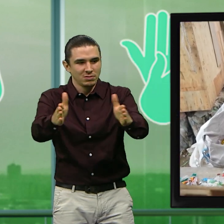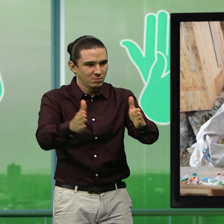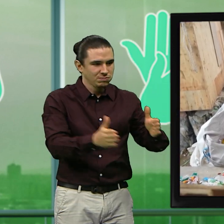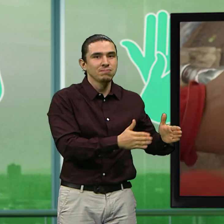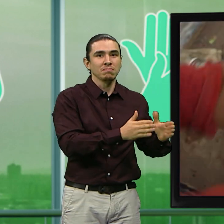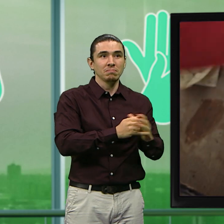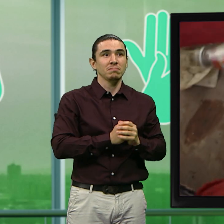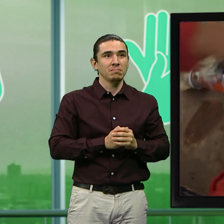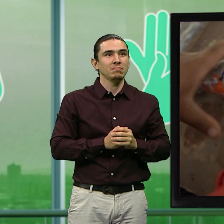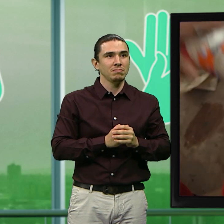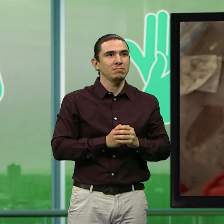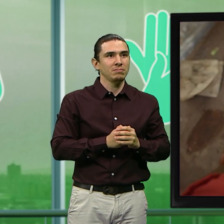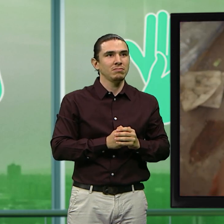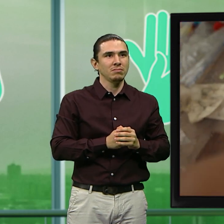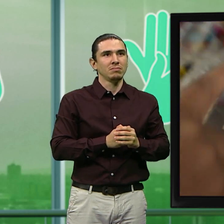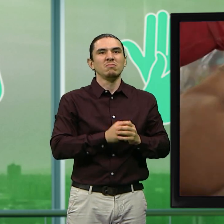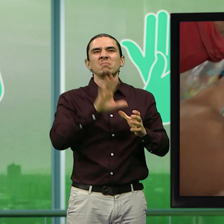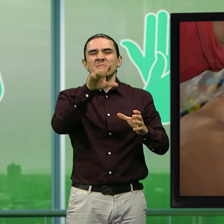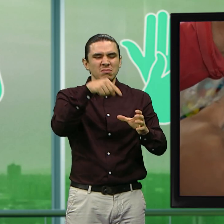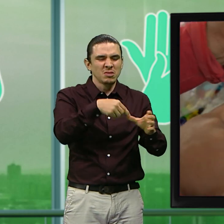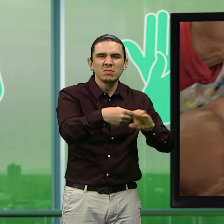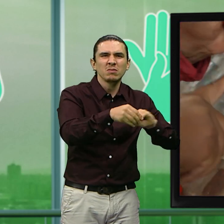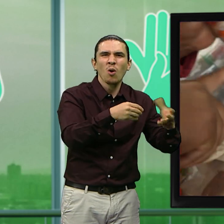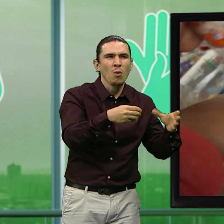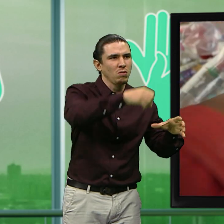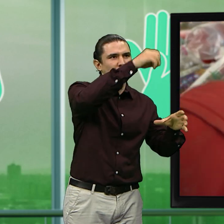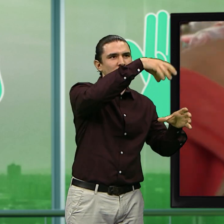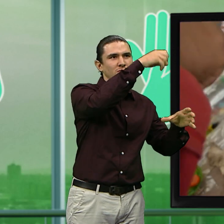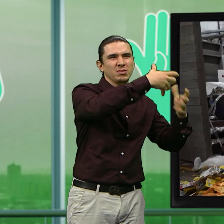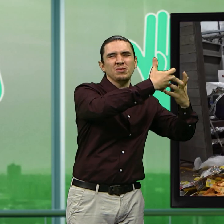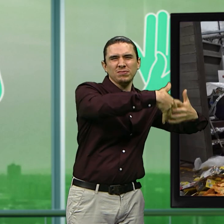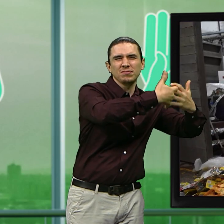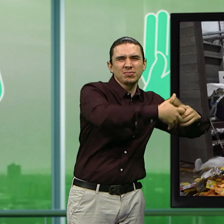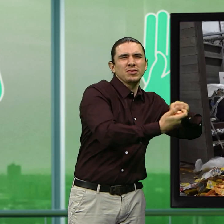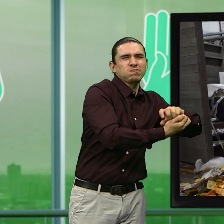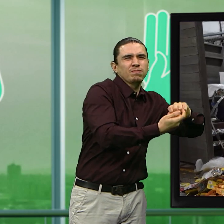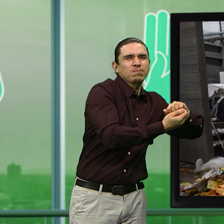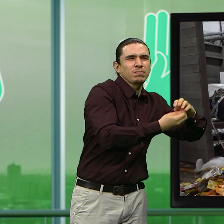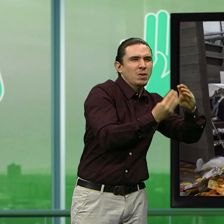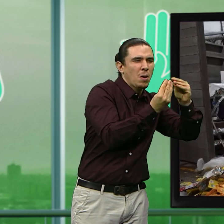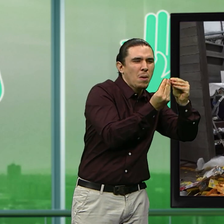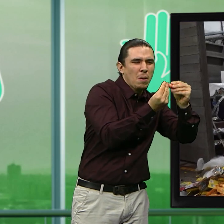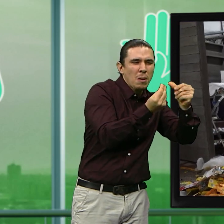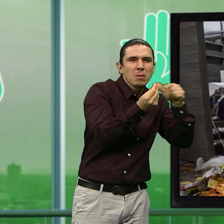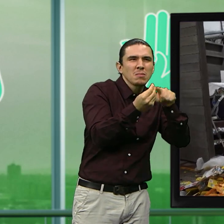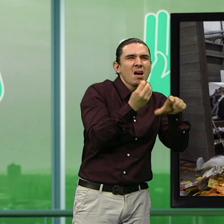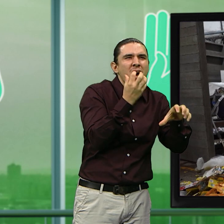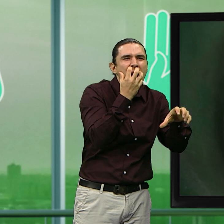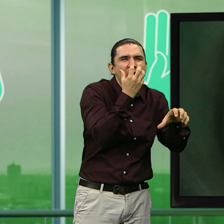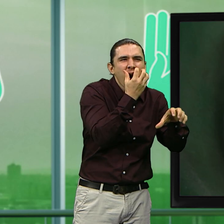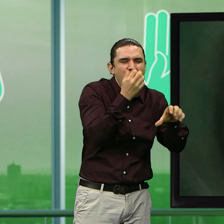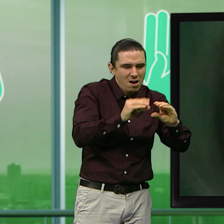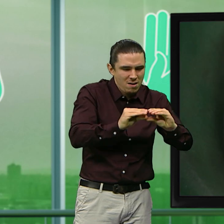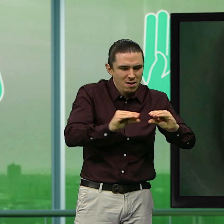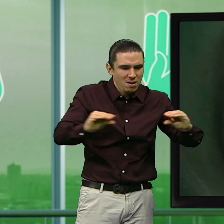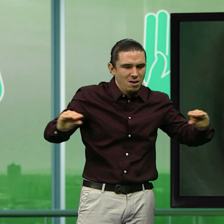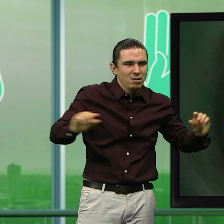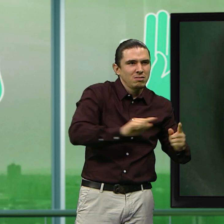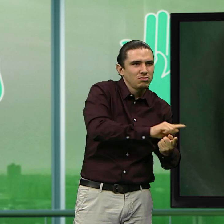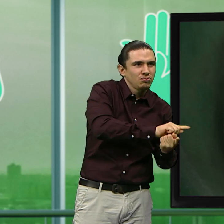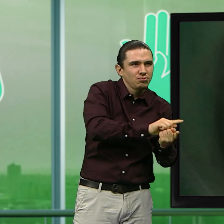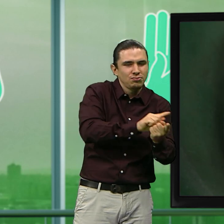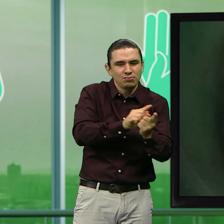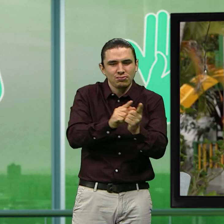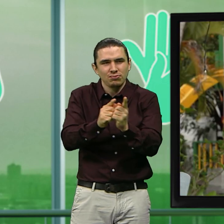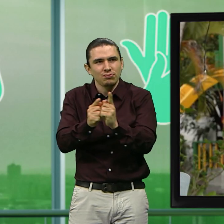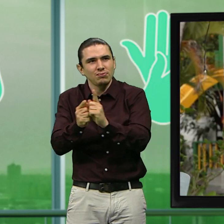contenido y luego eso pasa un proceso de transformación. Donde se aglutina y luego se extruye y ahí queda convertido